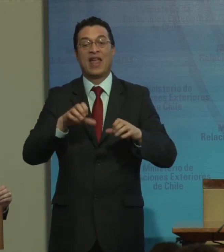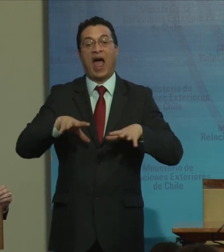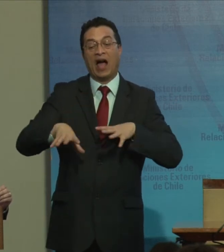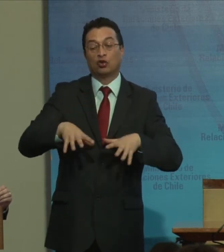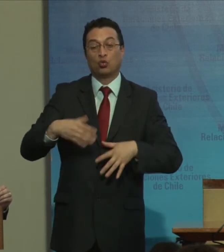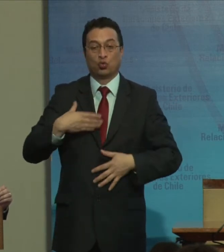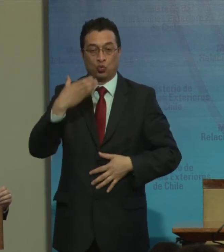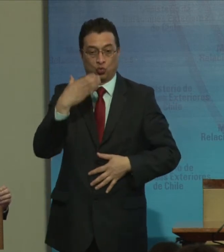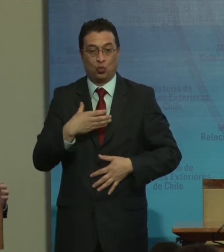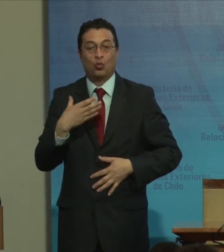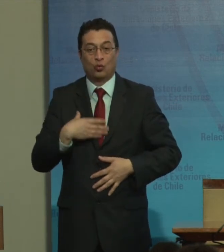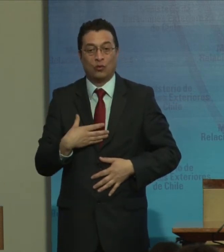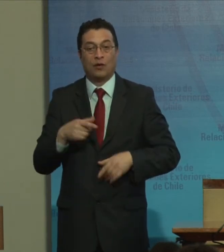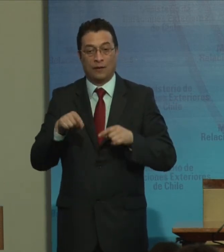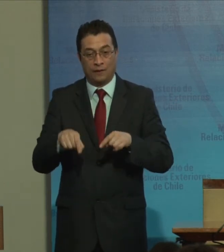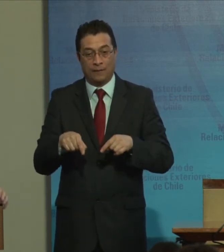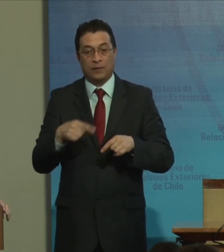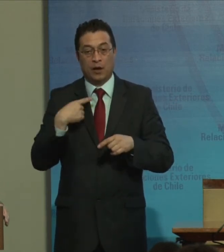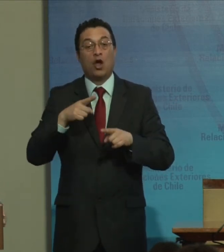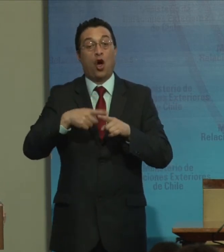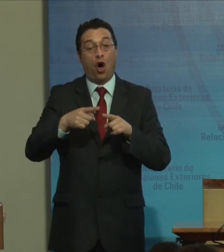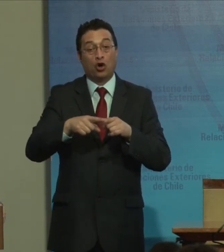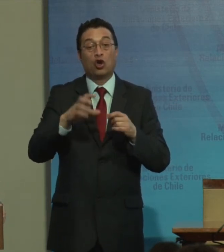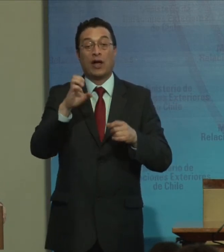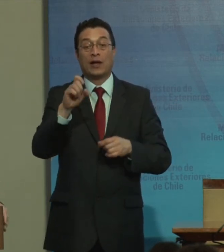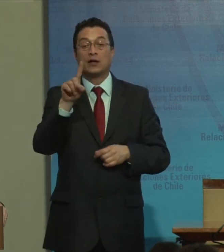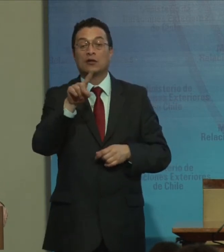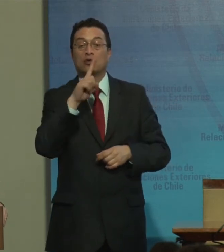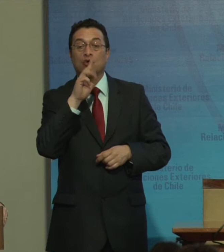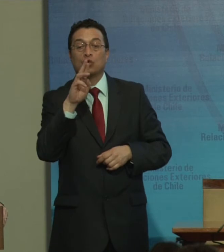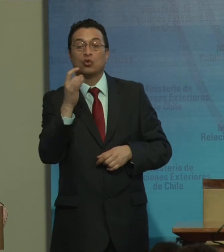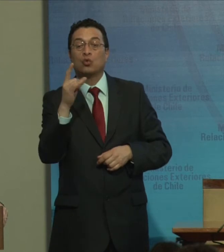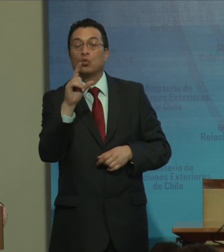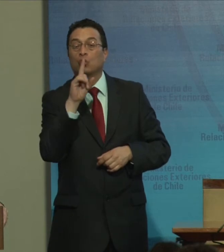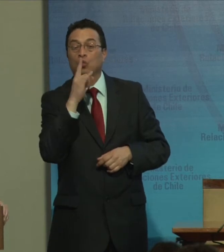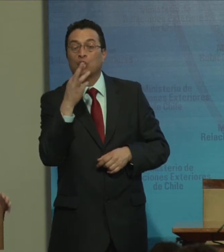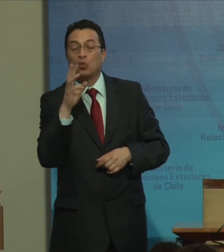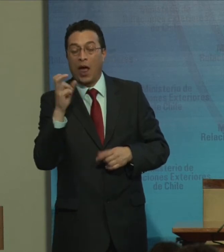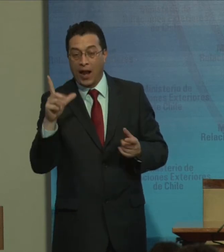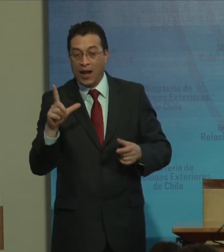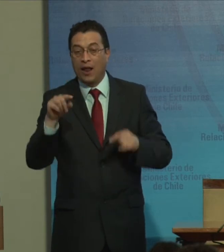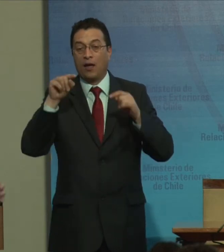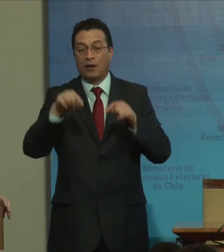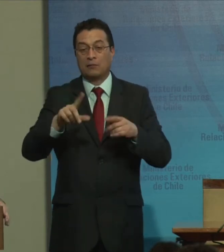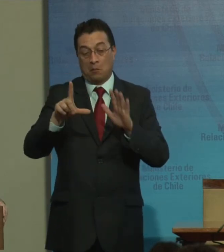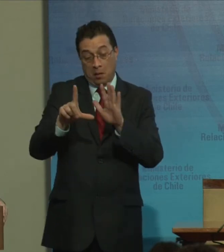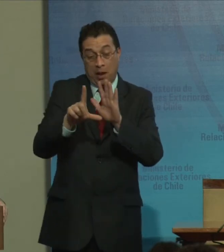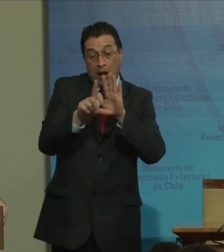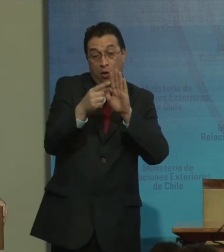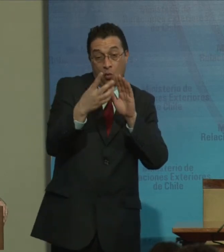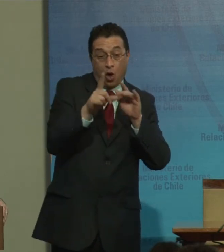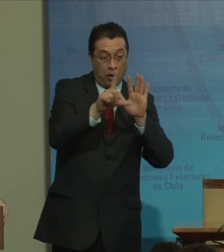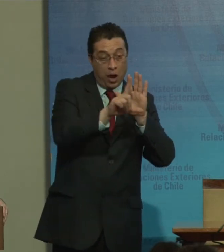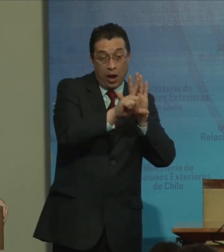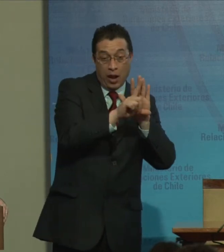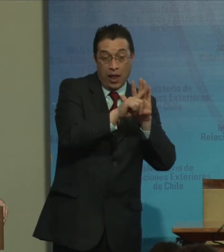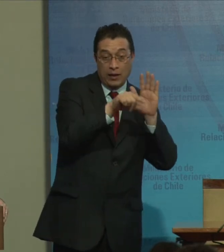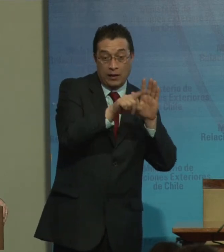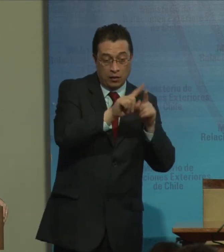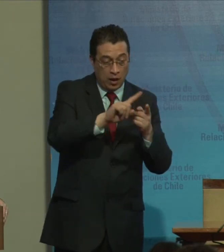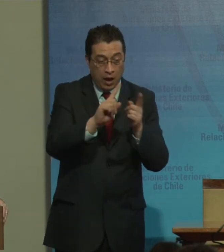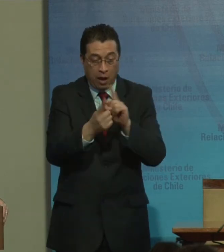cuesta. Y lo otro es lo estructural, que es pasar de estos marcos jurídicos a una